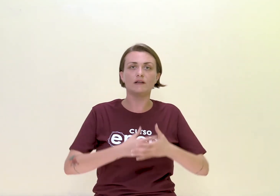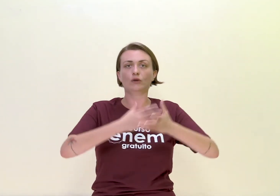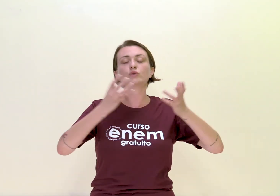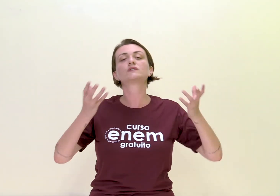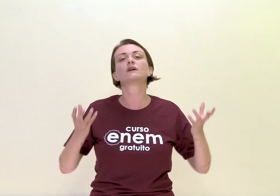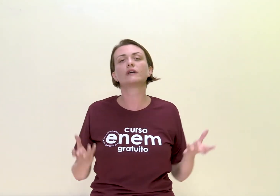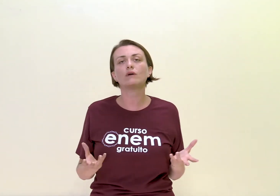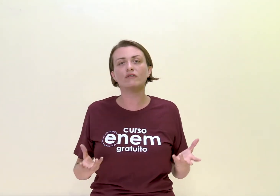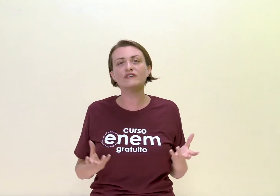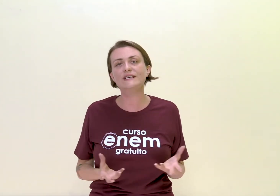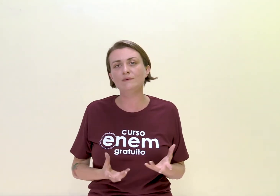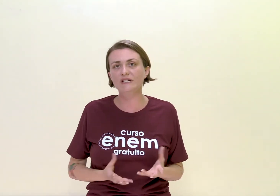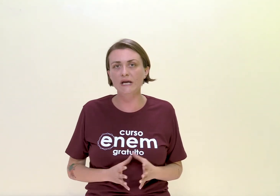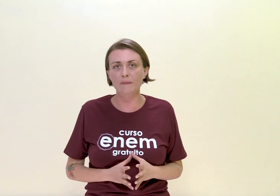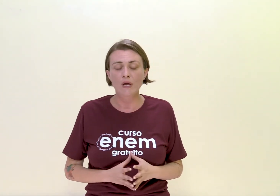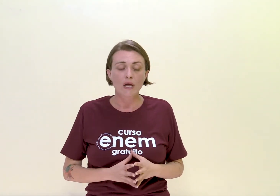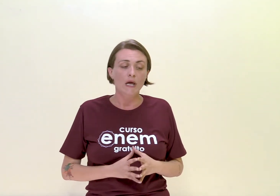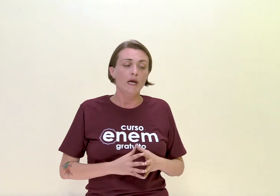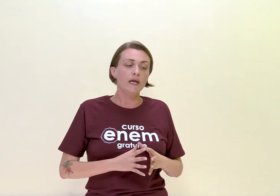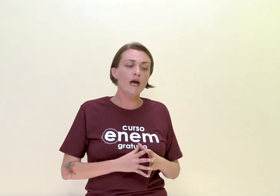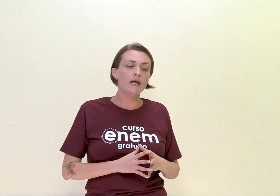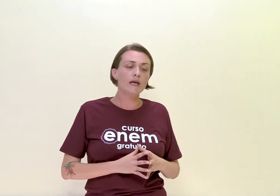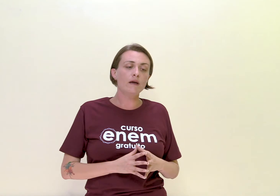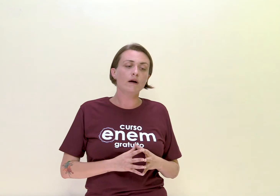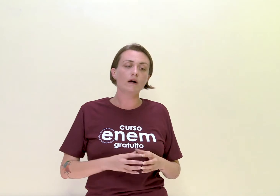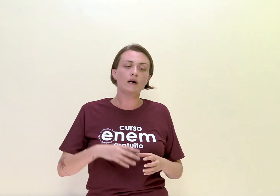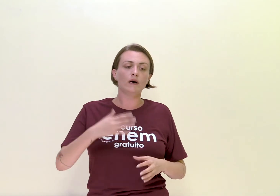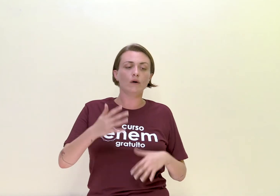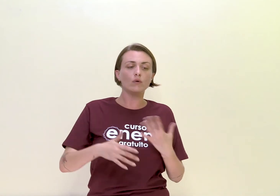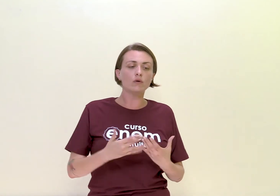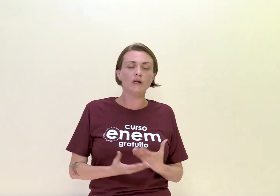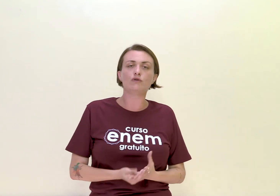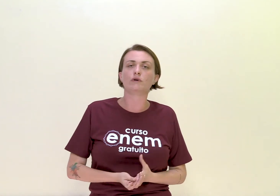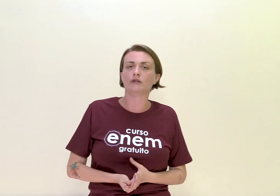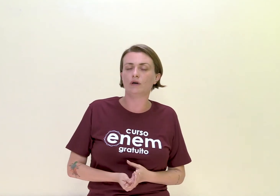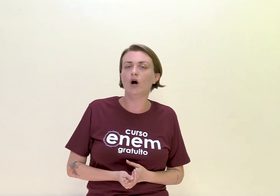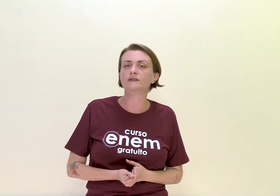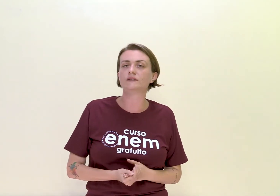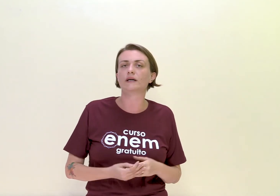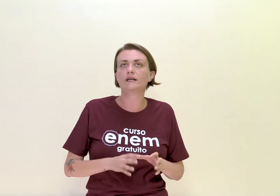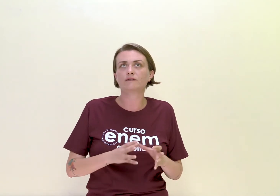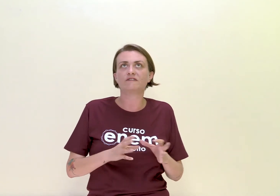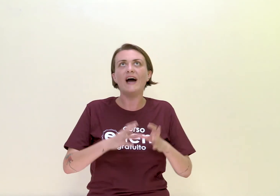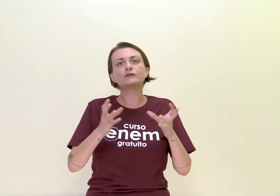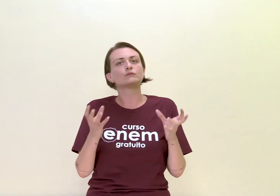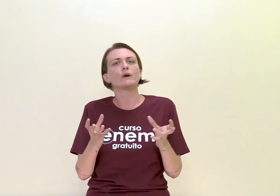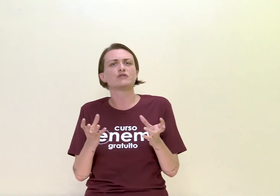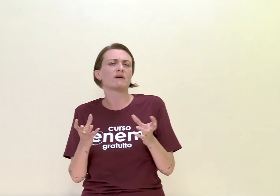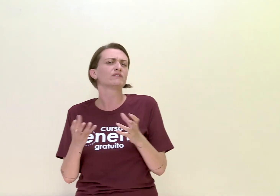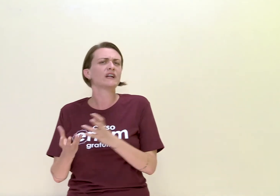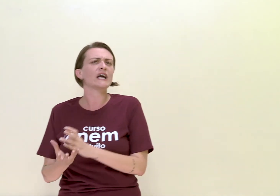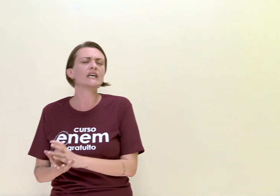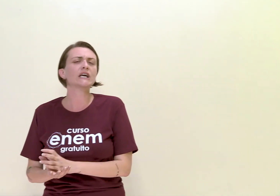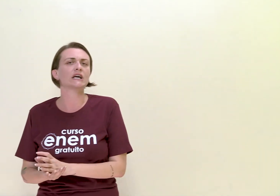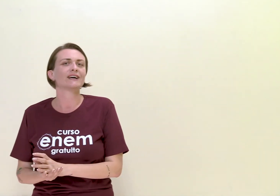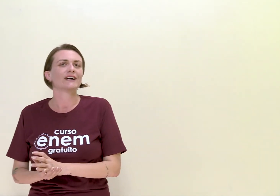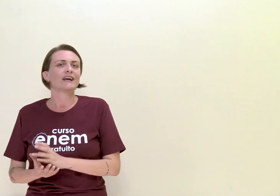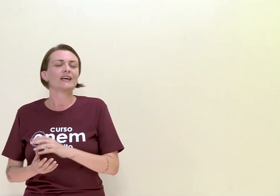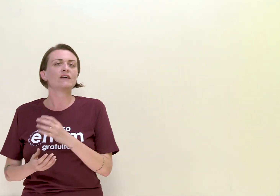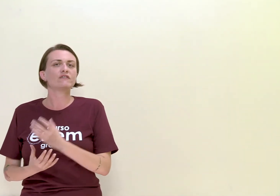lutam na Inconfidência Mineira. E aí, o Cláudio Manuel da Costa, ele faz um poema chamado Vila Rica, e em